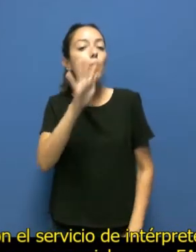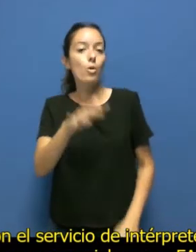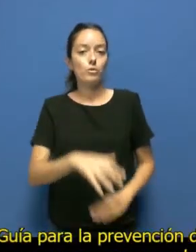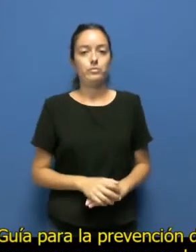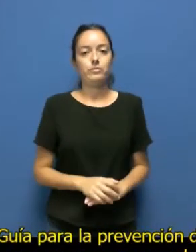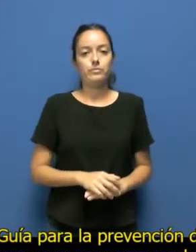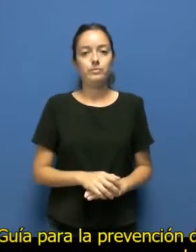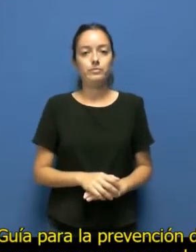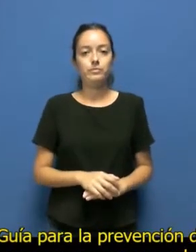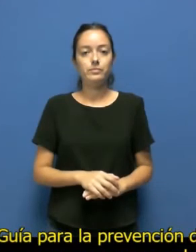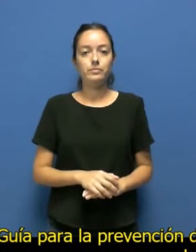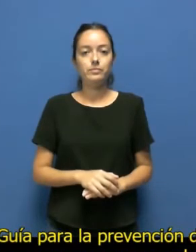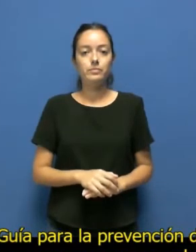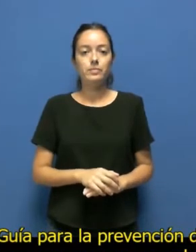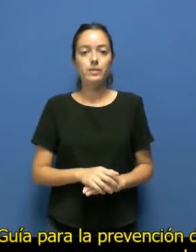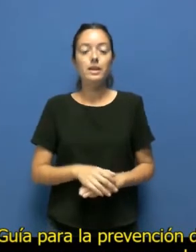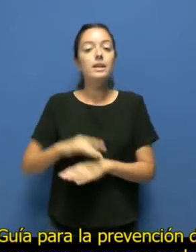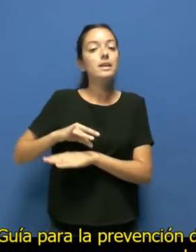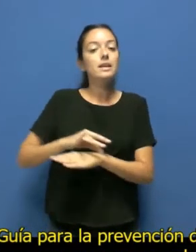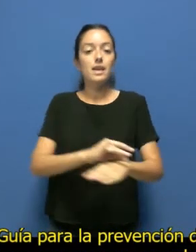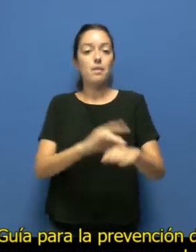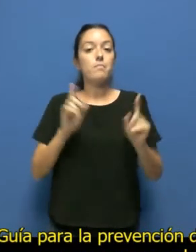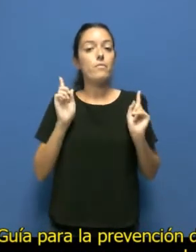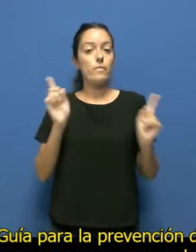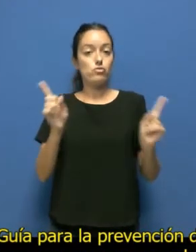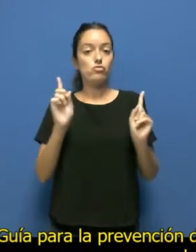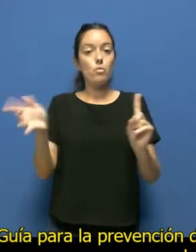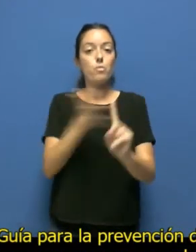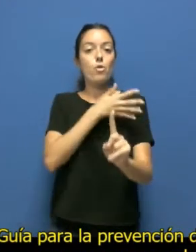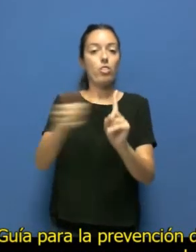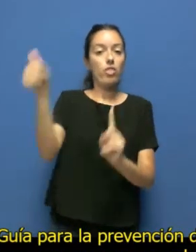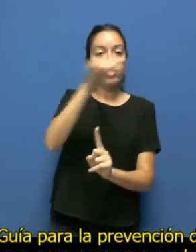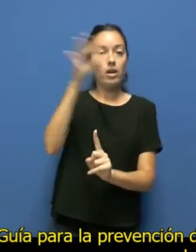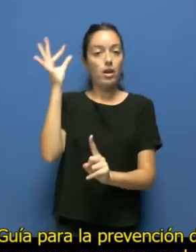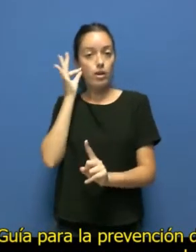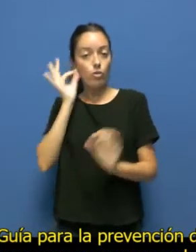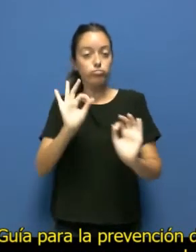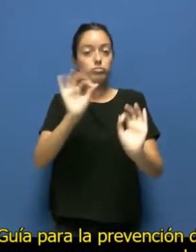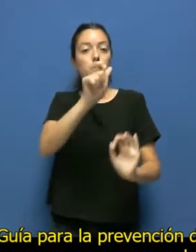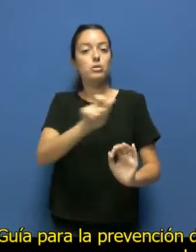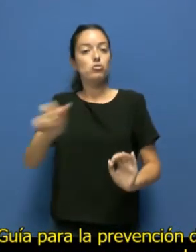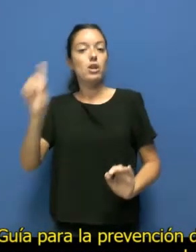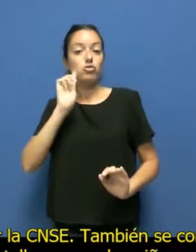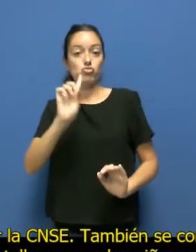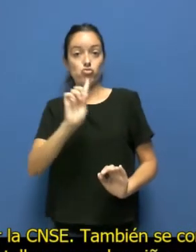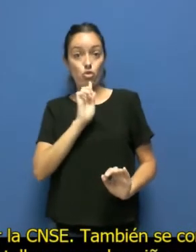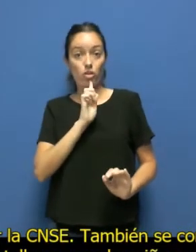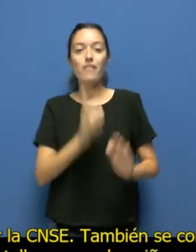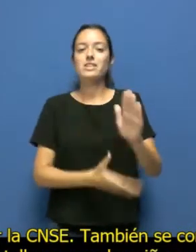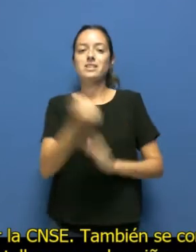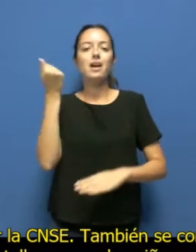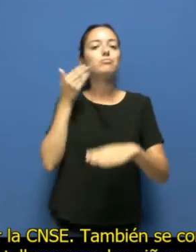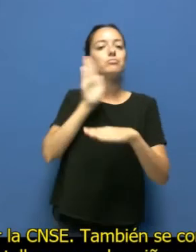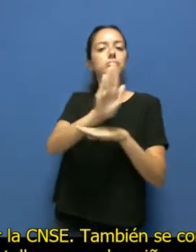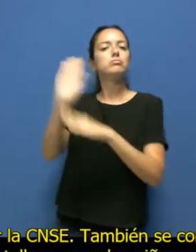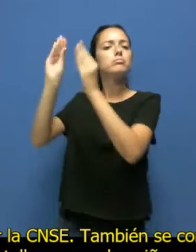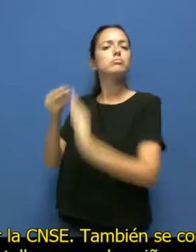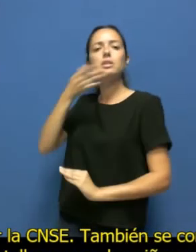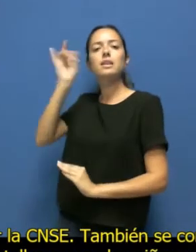ya que FASICAM presentará la Guía para la Prevención de Violencia de Género para Personas Sordas, elaborada por la CNSE.